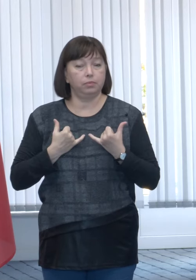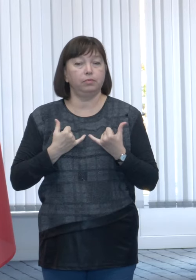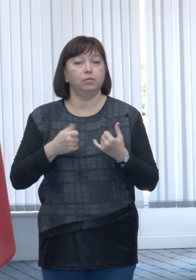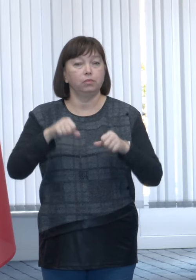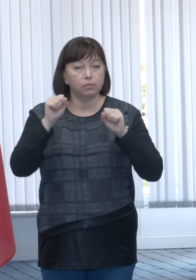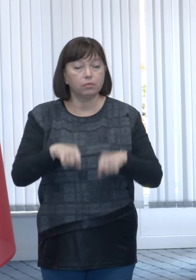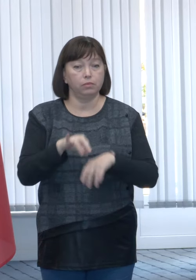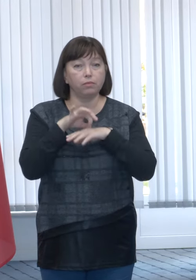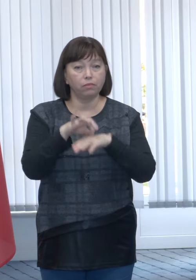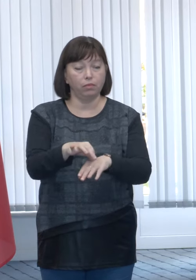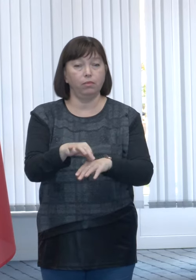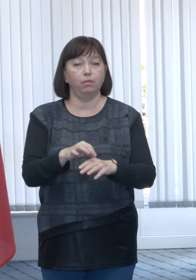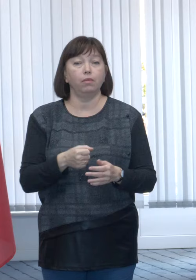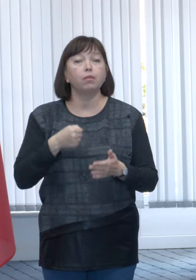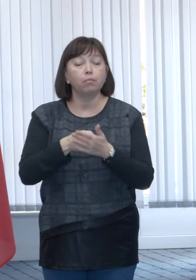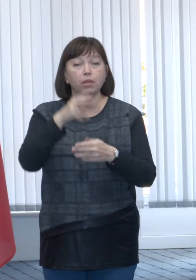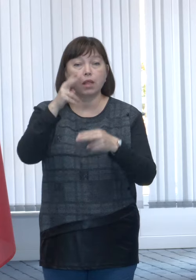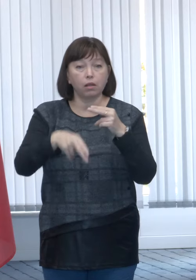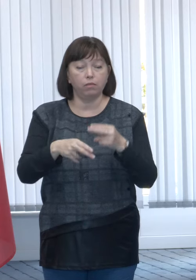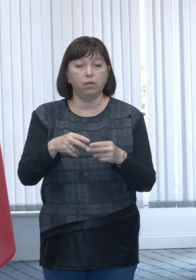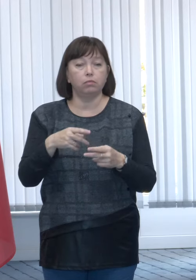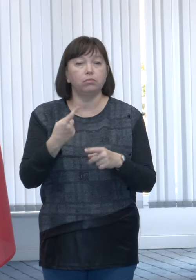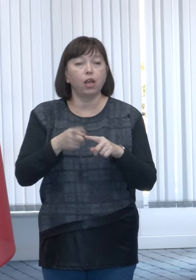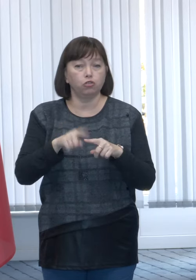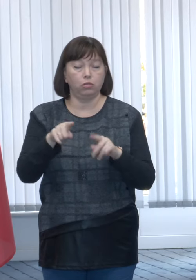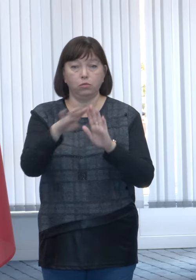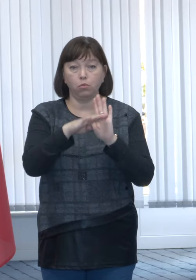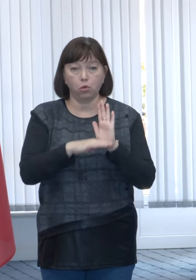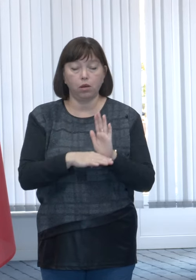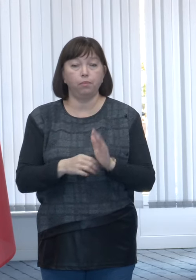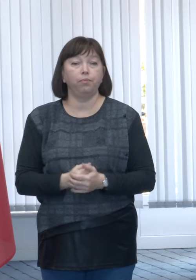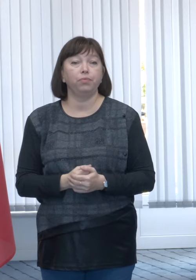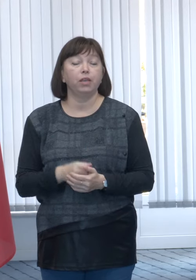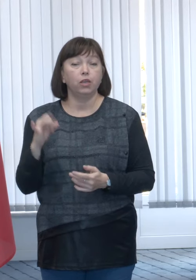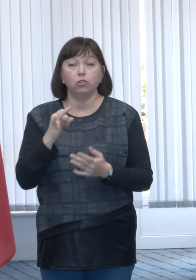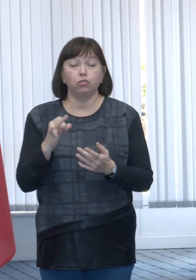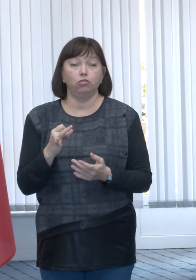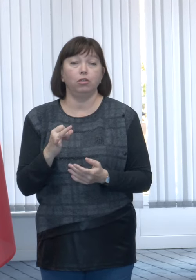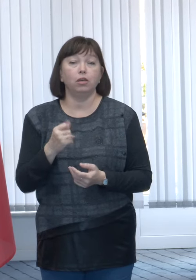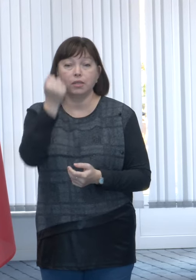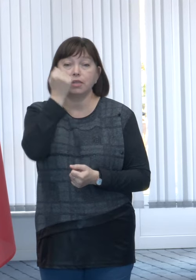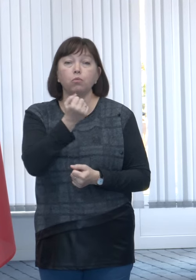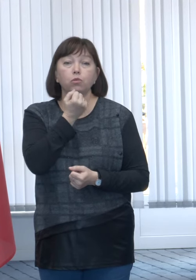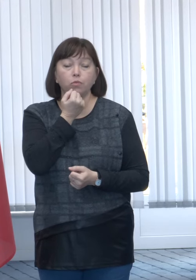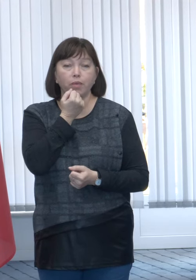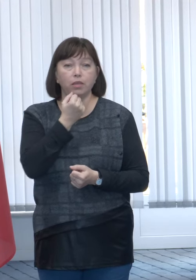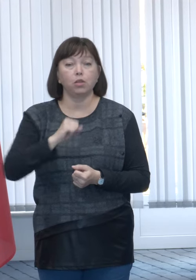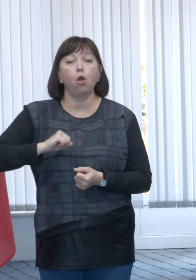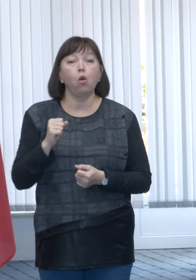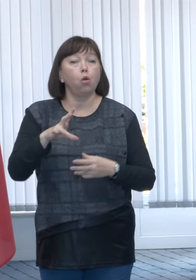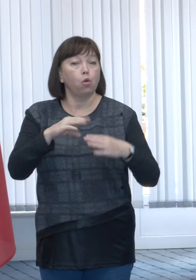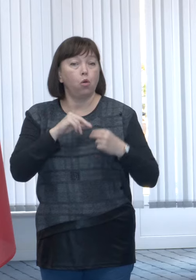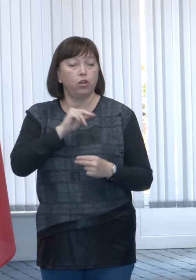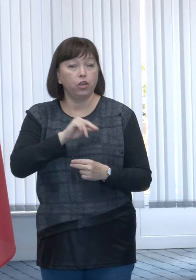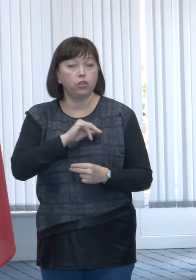organizăm și să finalizăm din perspectivă logistică acest program. Și în ultimul rând vreau să mulțumesc colegilor